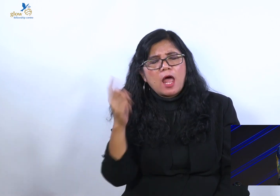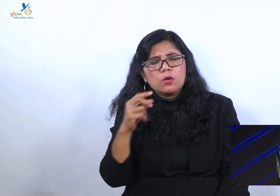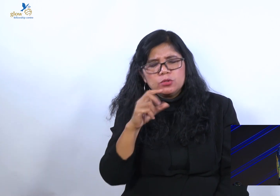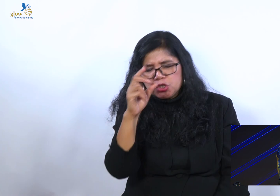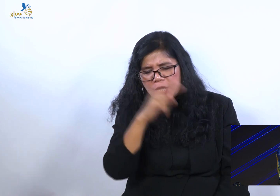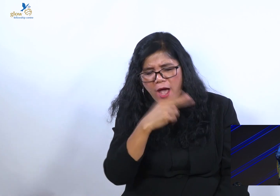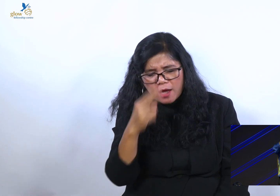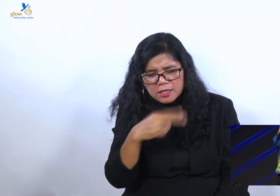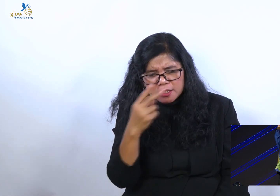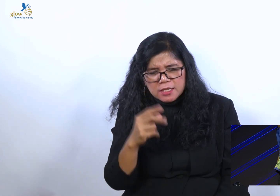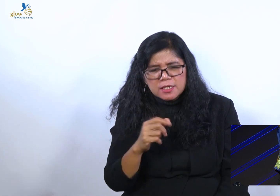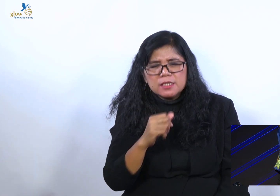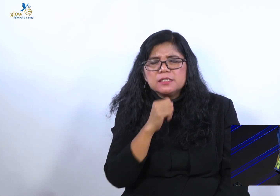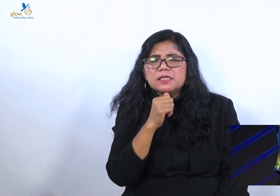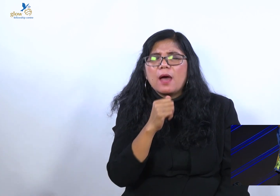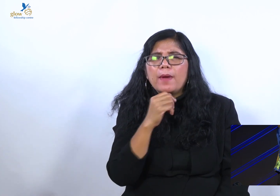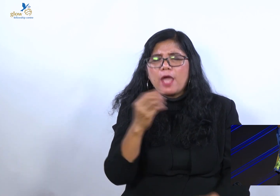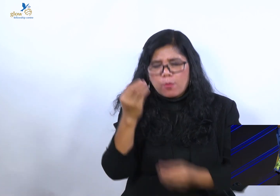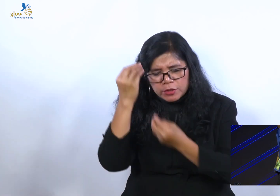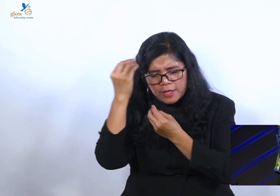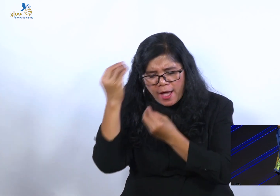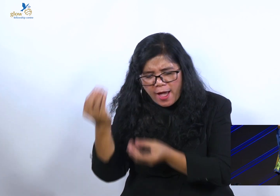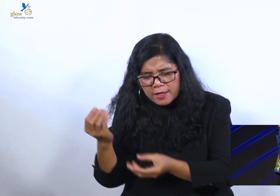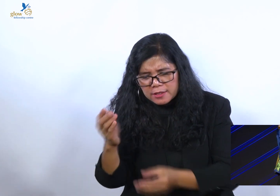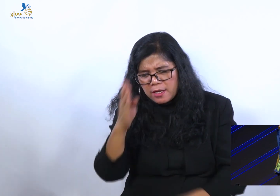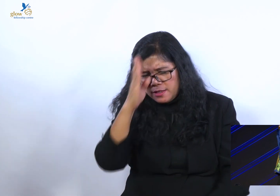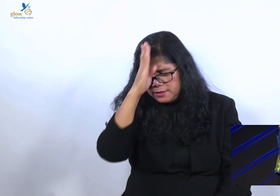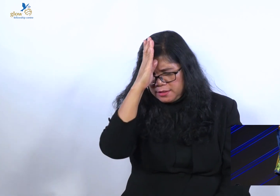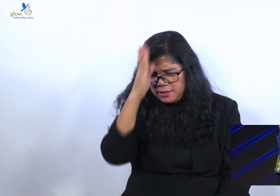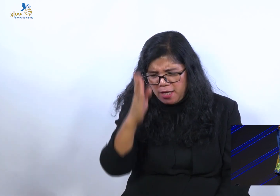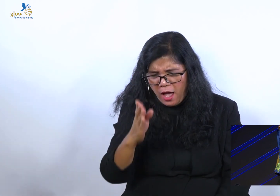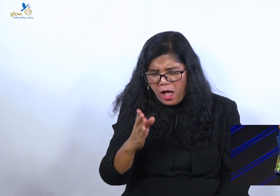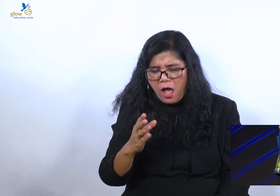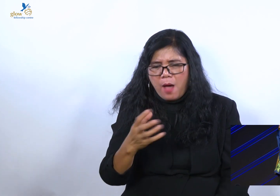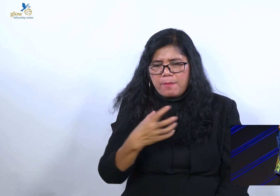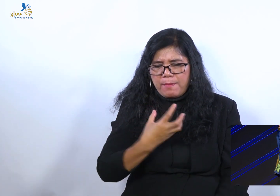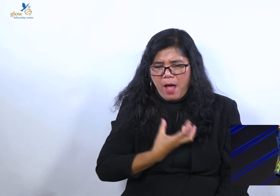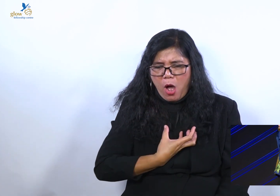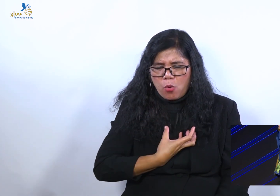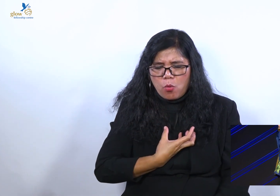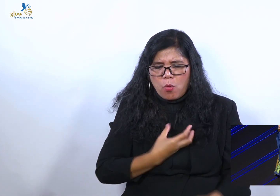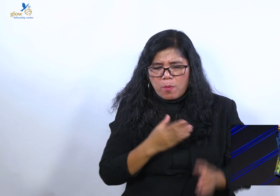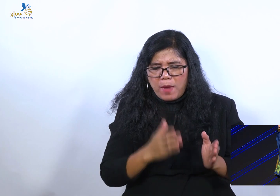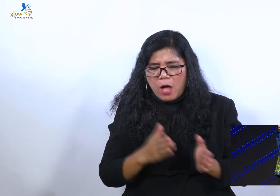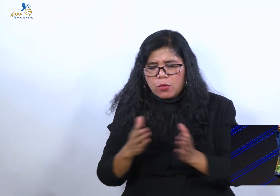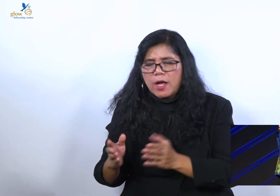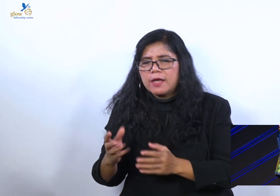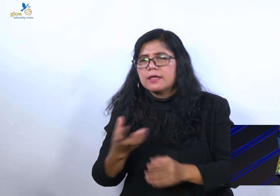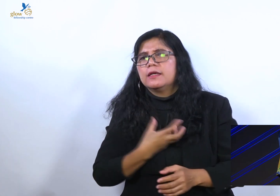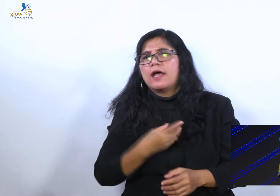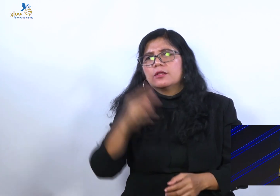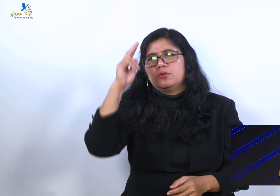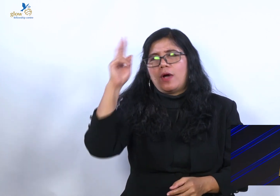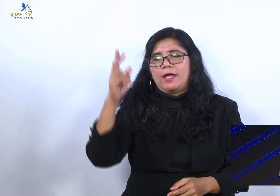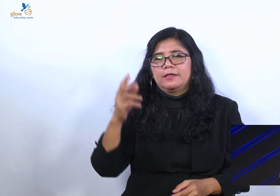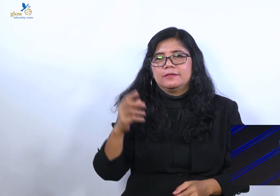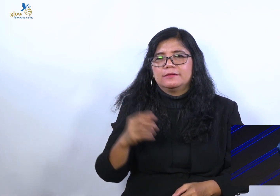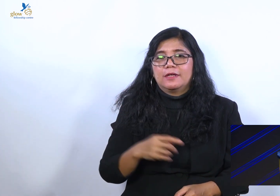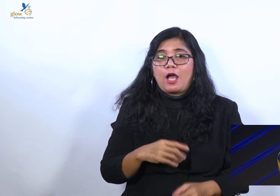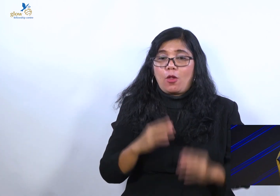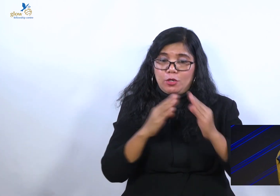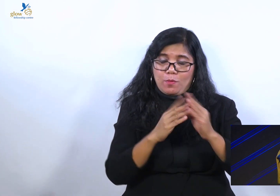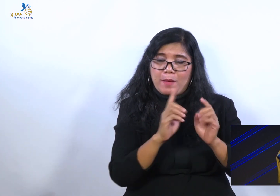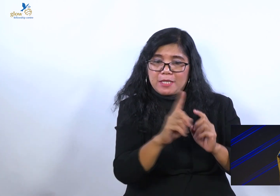setia. Siapa yang mau melakukan kendaknya. Kalau kau mau hari ini di rumah selalu masing-masing katakan. Ini aku Tuhan.